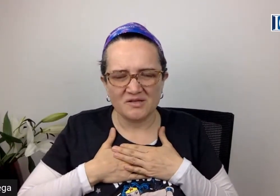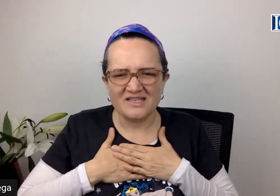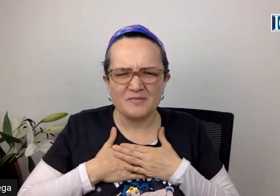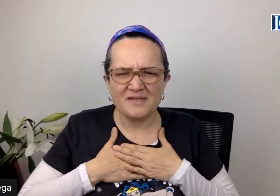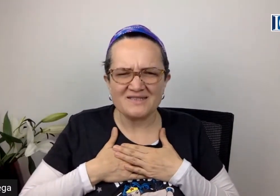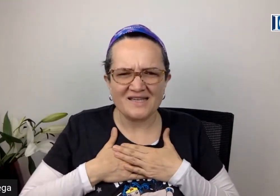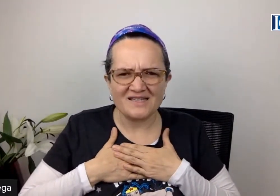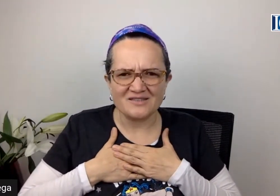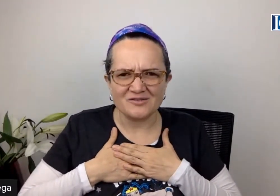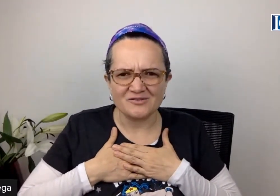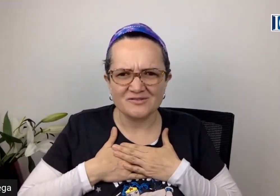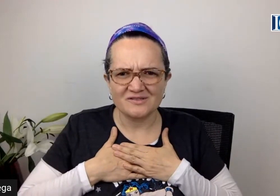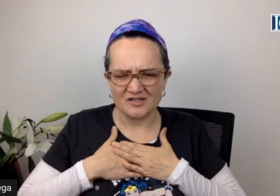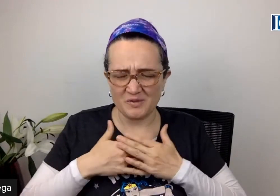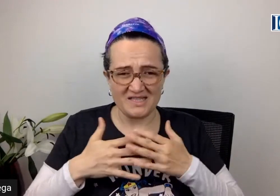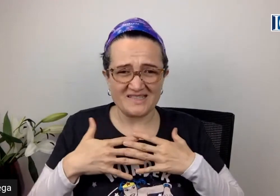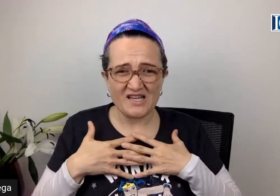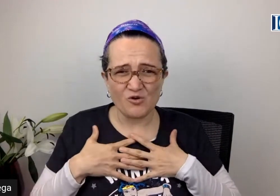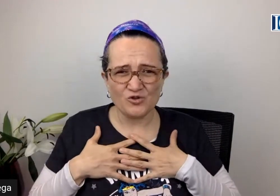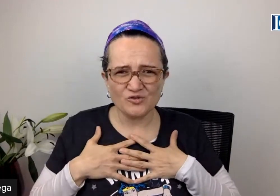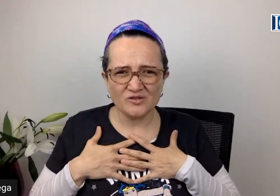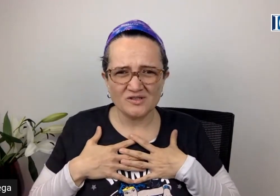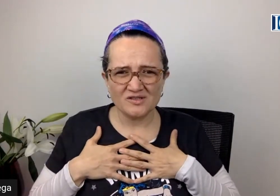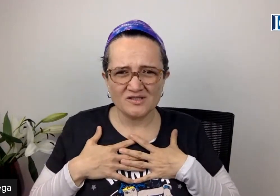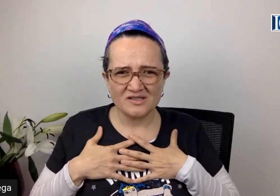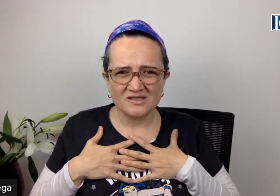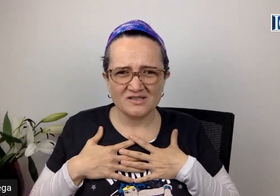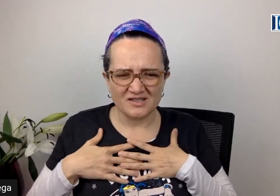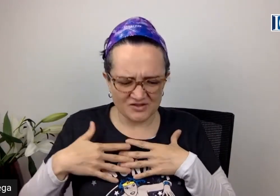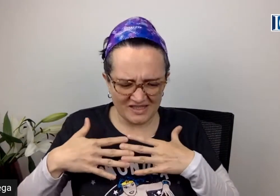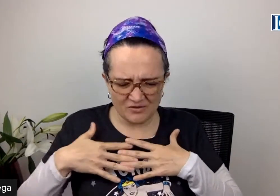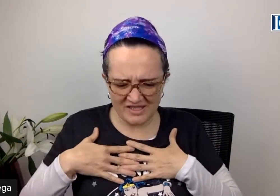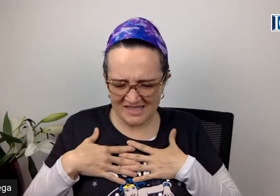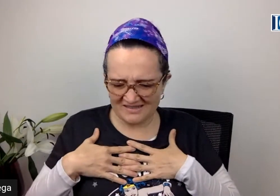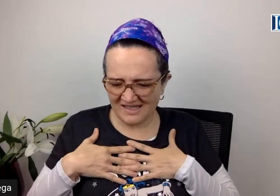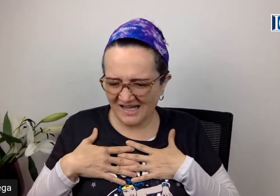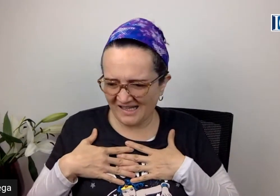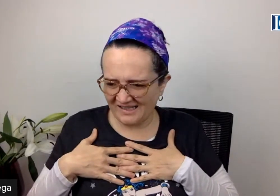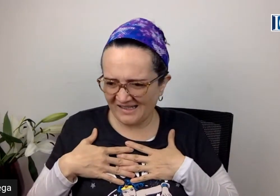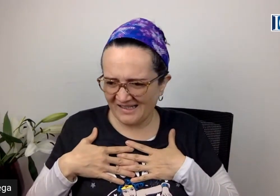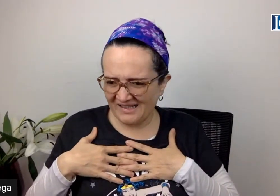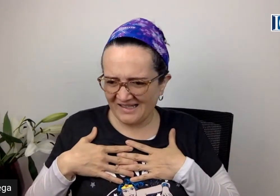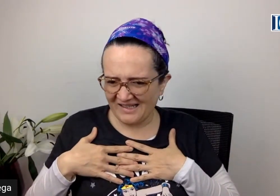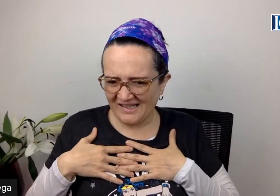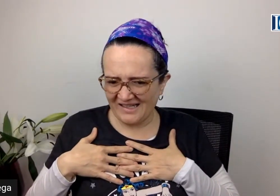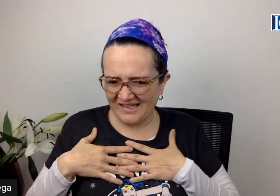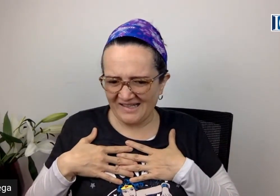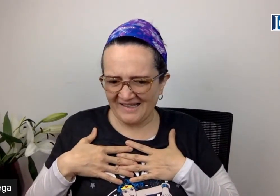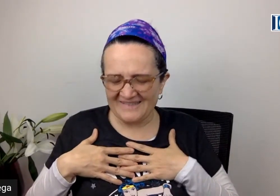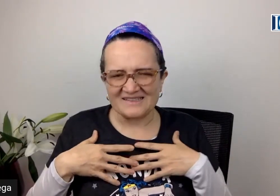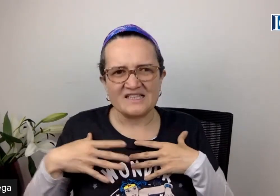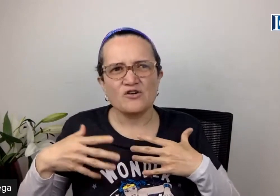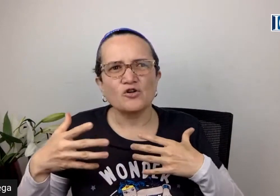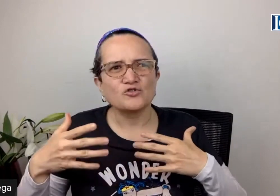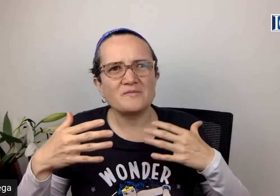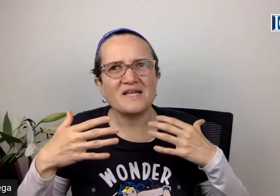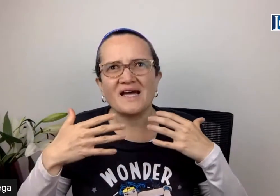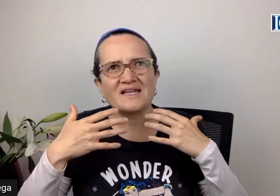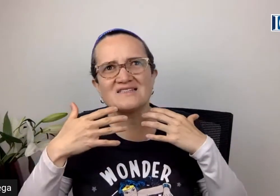¿cuál es la experiencia de éxito? La experiencia de gozo, eso es algo que ya está acá, el sentir gozo al mirar el